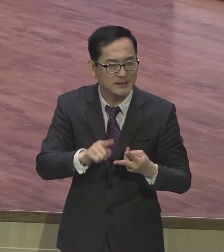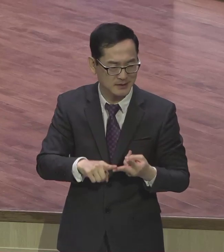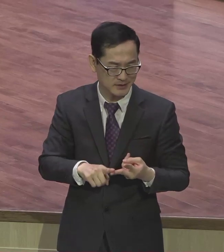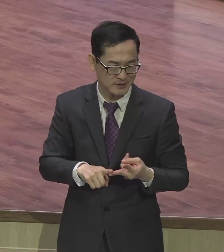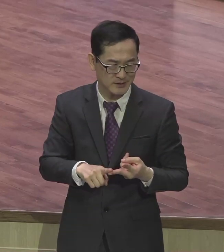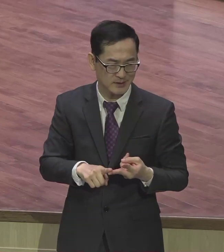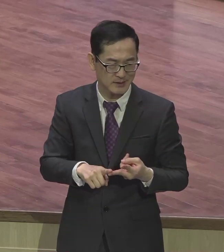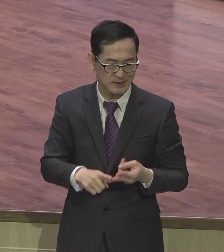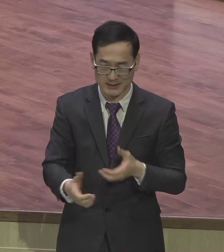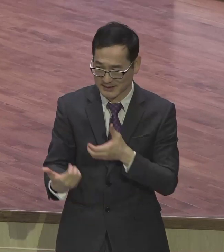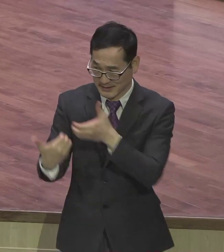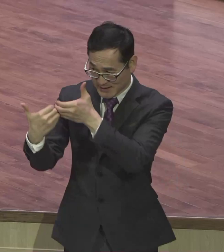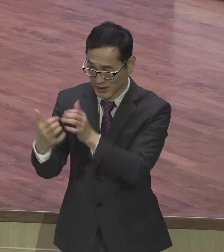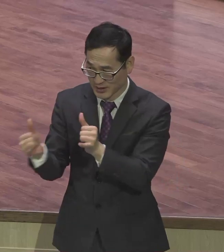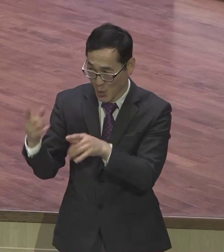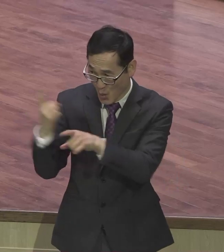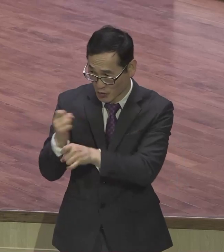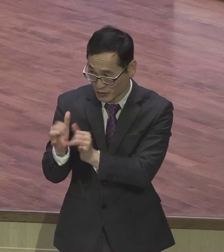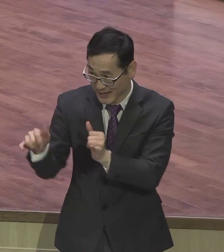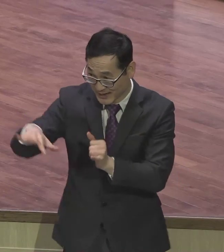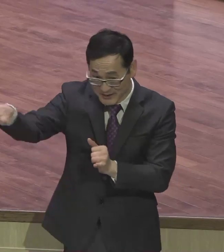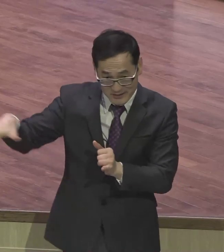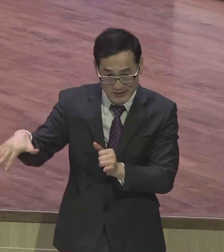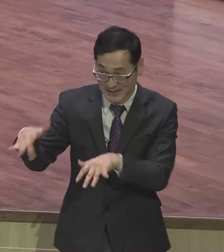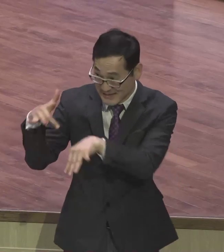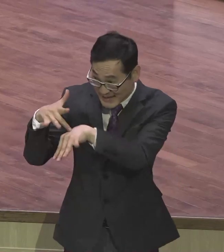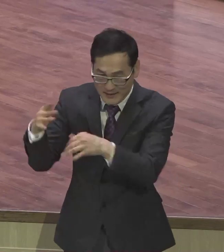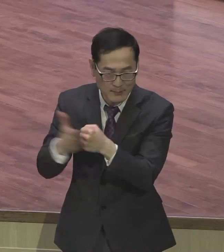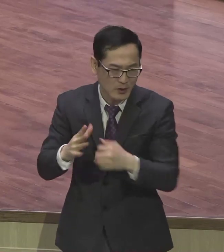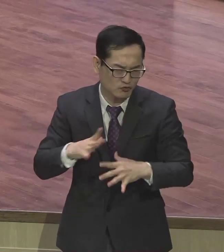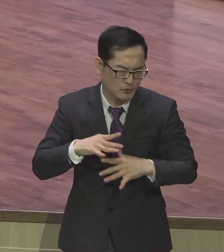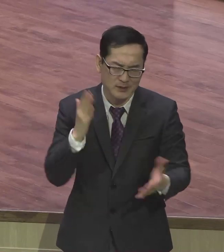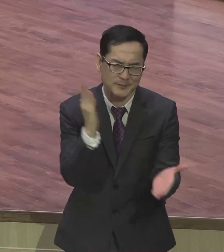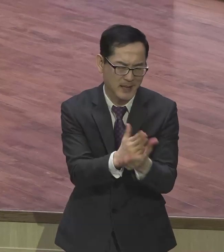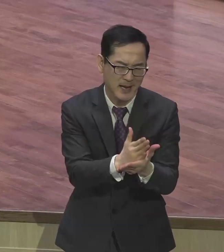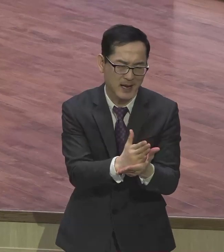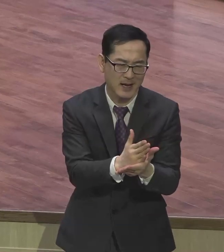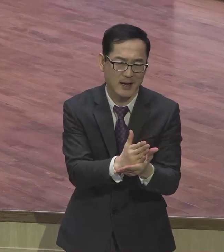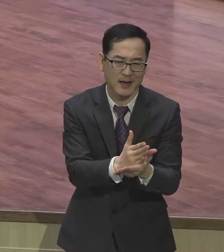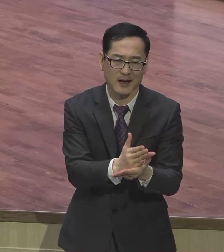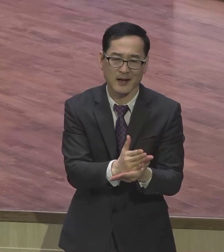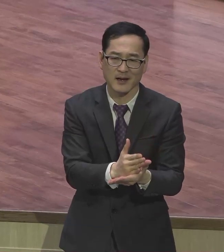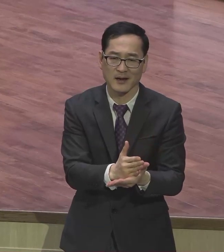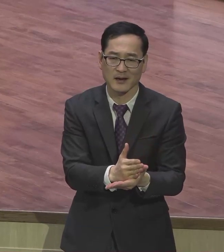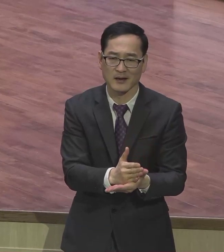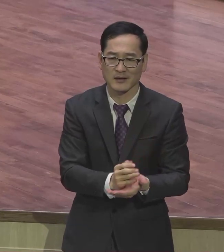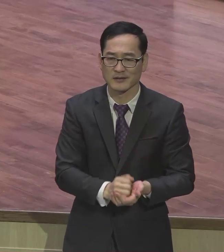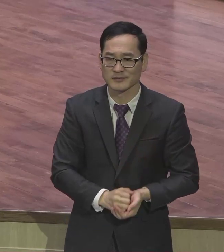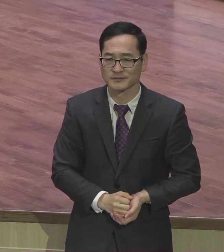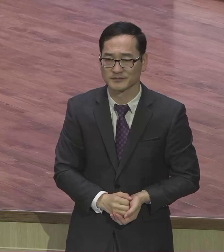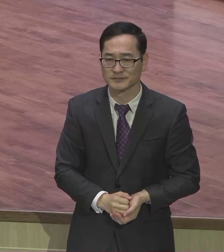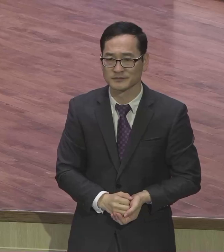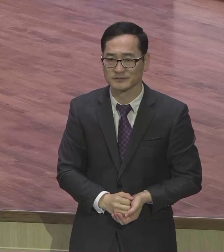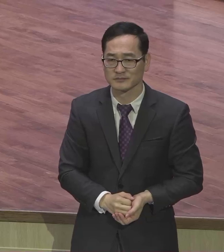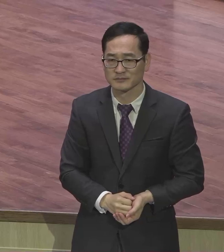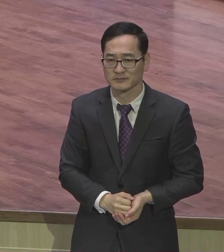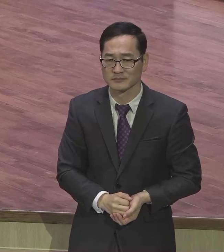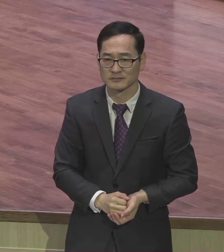대적하는 자들 때문에 두려워하지 않으냐는 이 일을 듣고자 합니다 이것이 그들에게는 멸망의 증거요